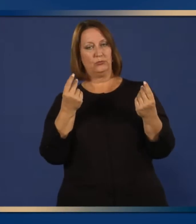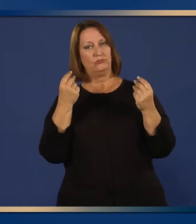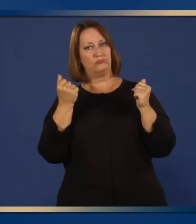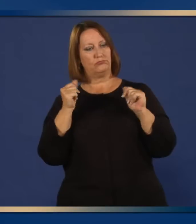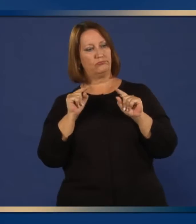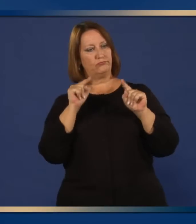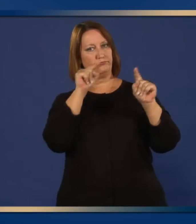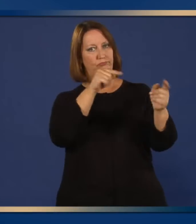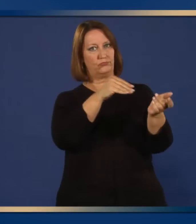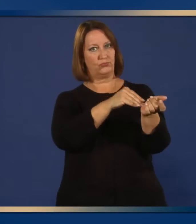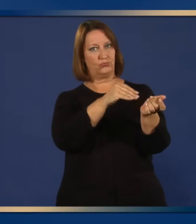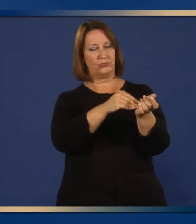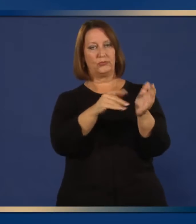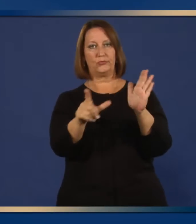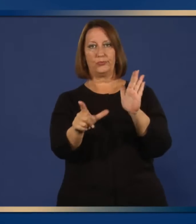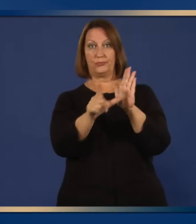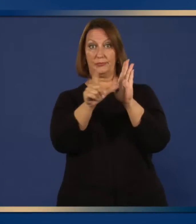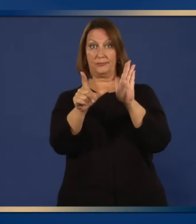de inmediato.